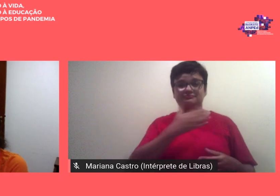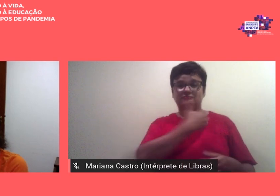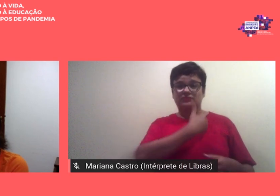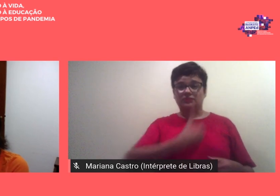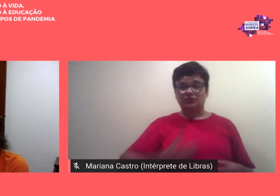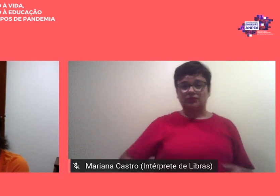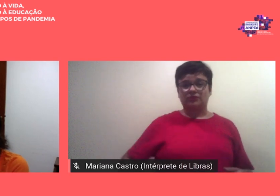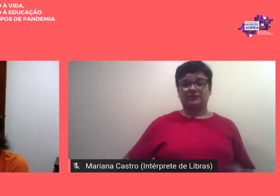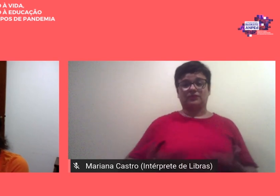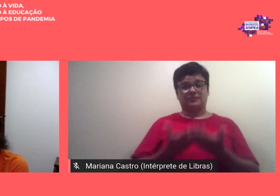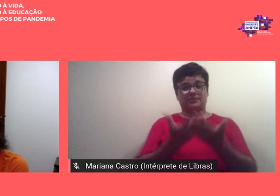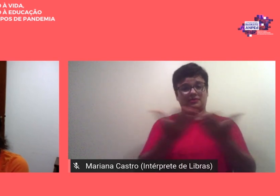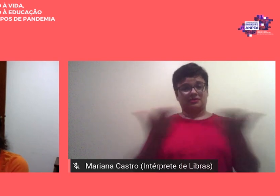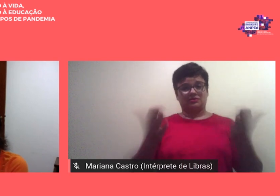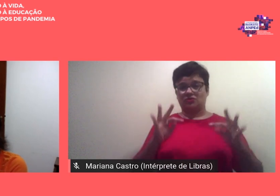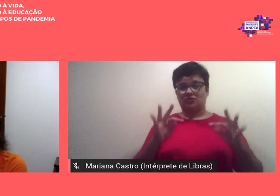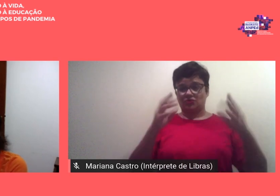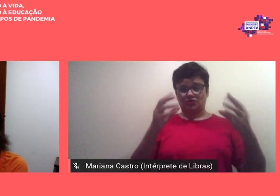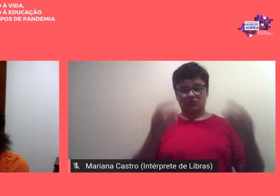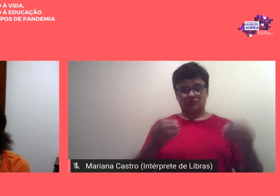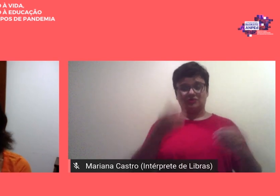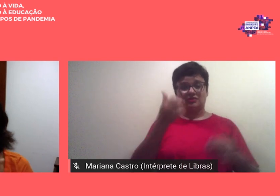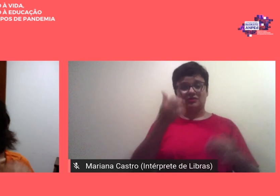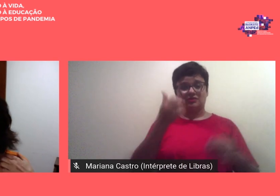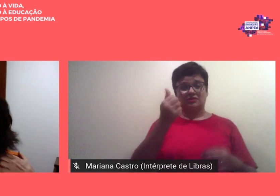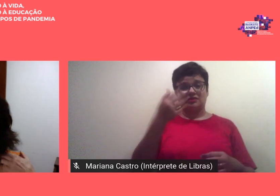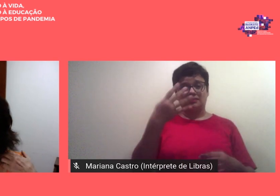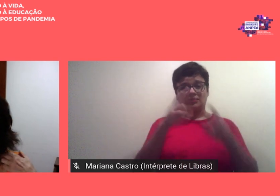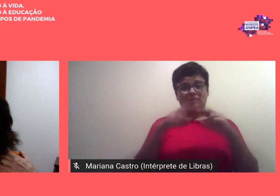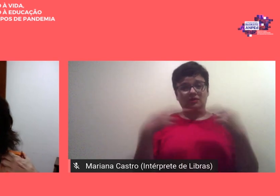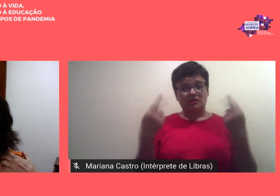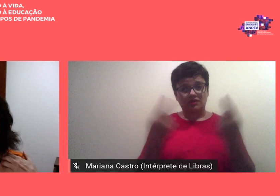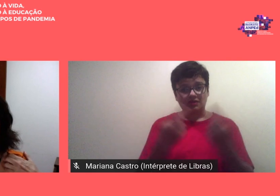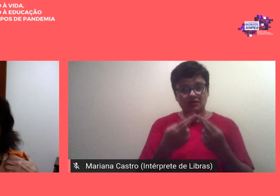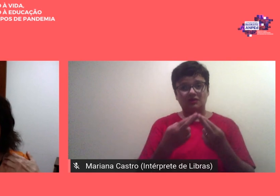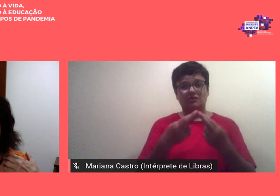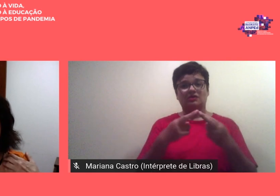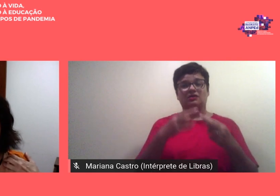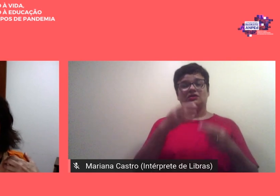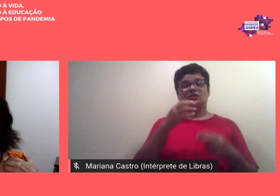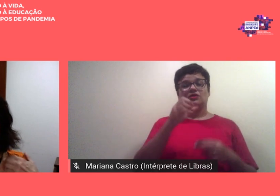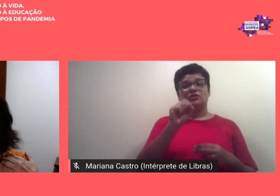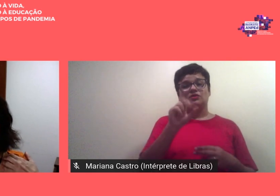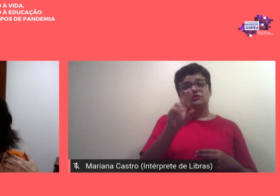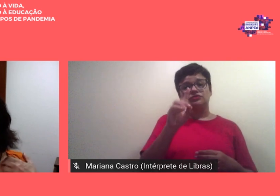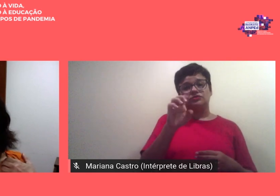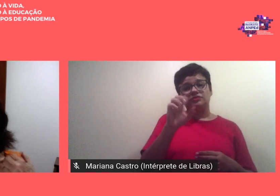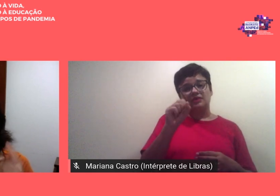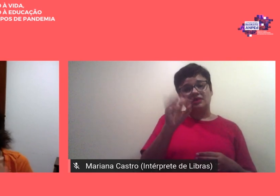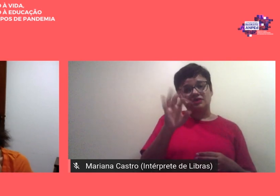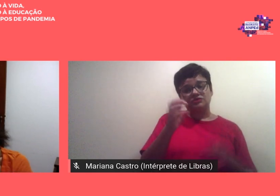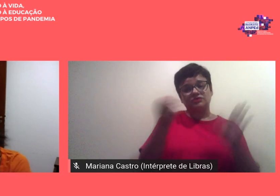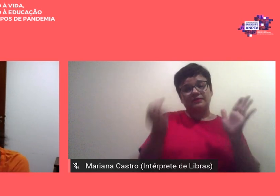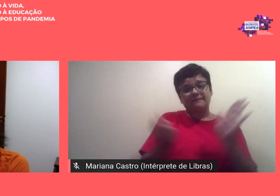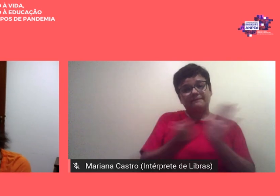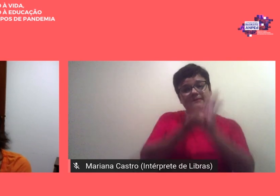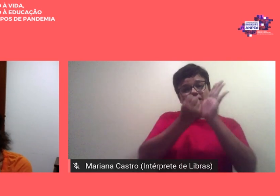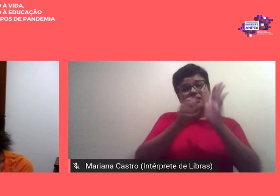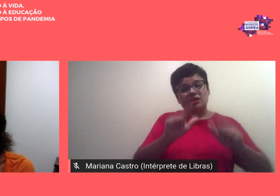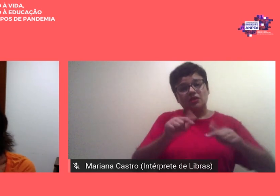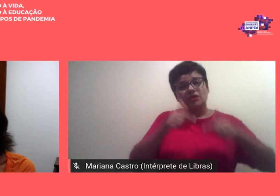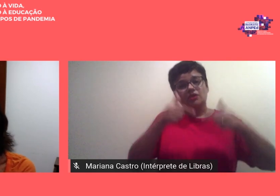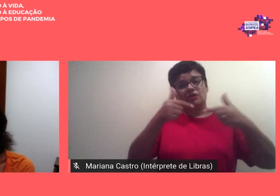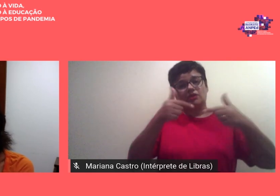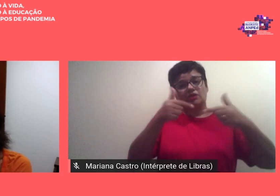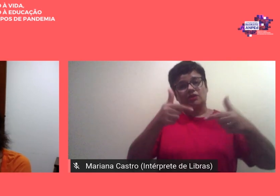e esta décima quarta reunião da regional sudeste marca essa luta e ficará na história da